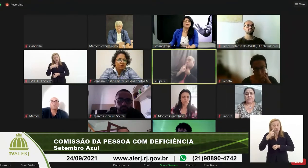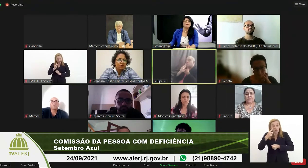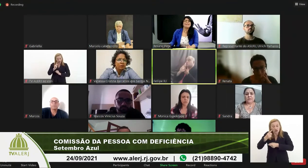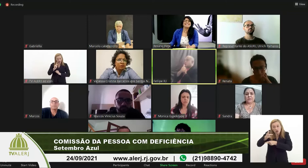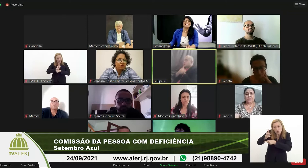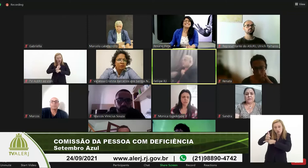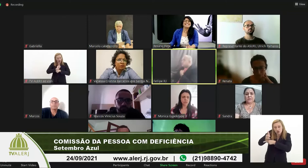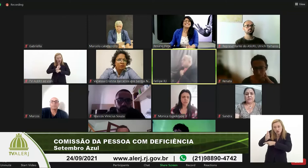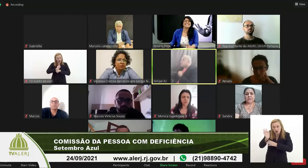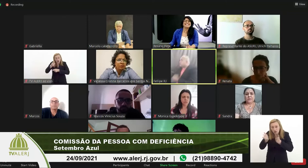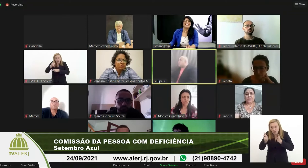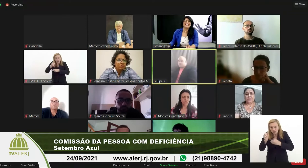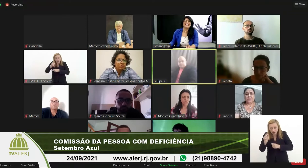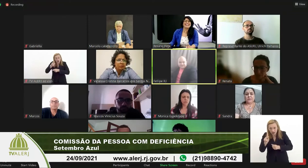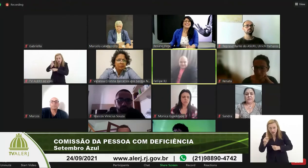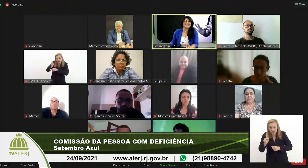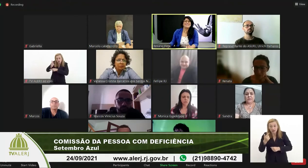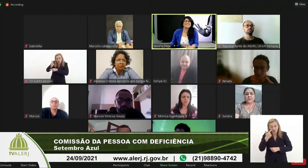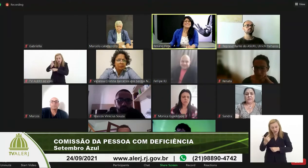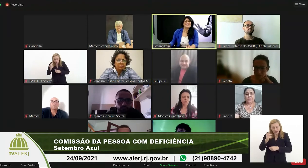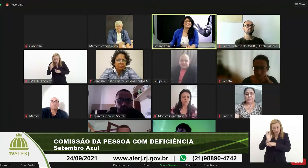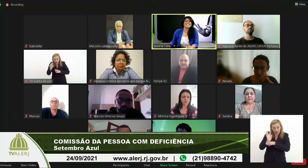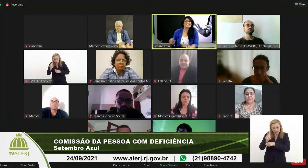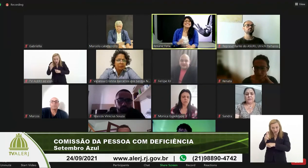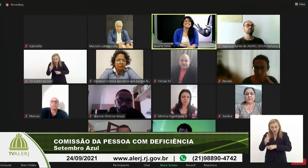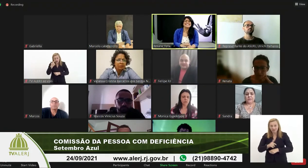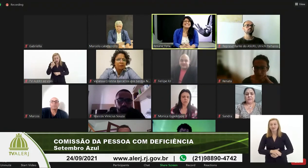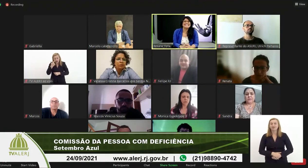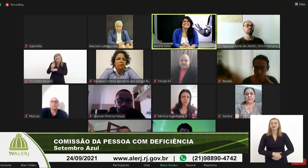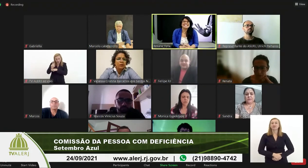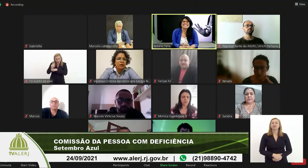vídeo ok querido